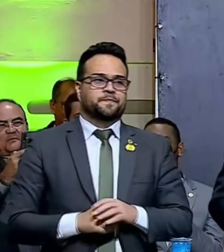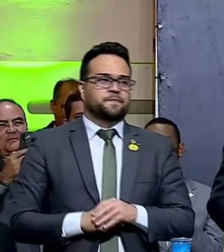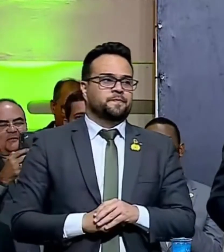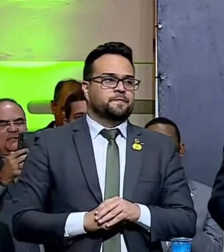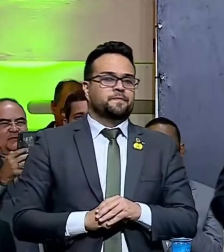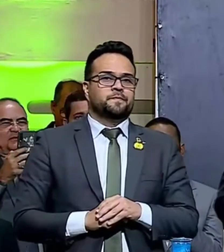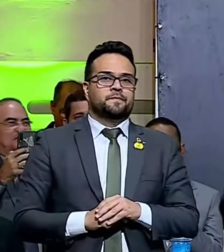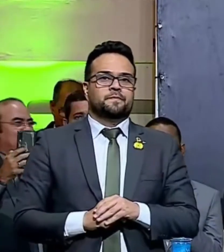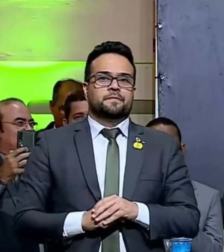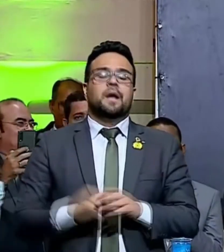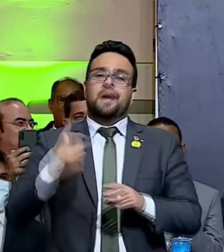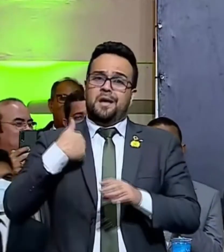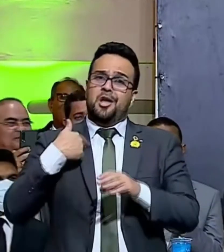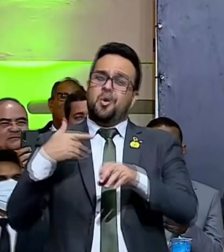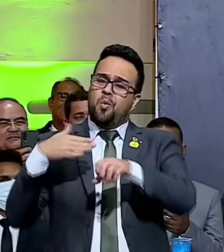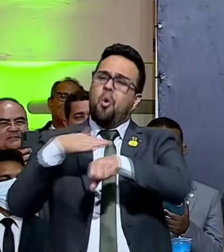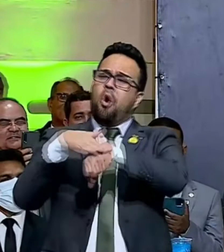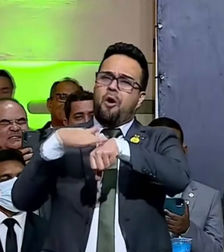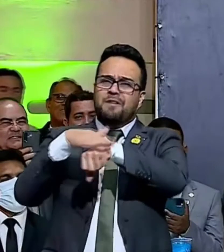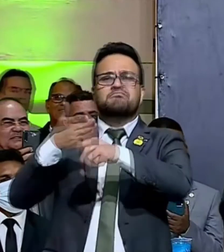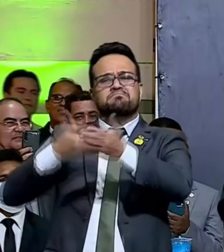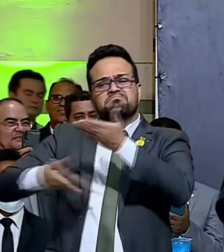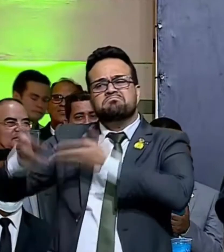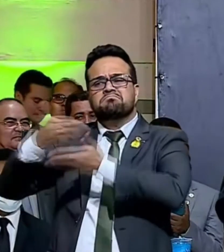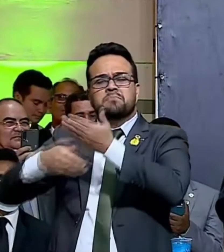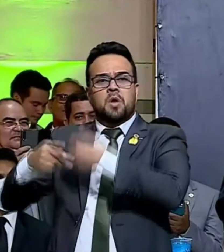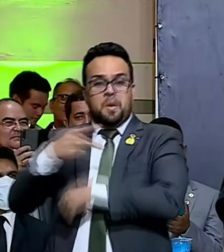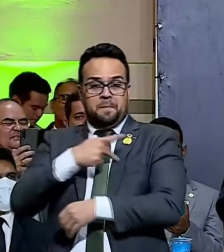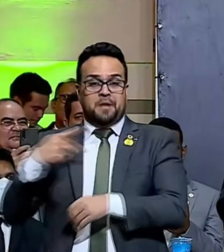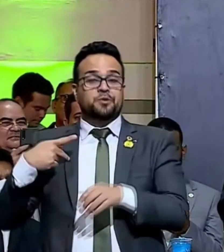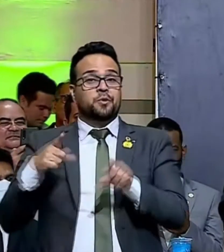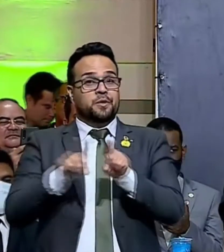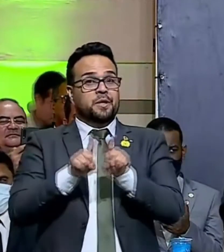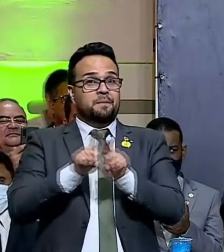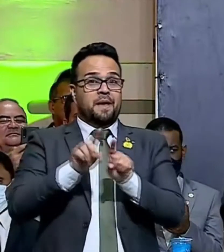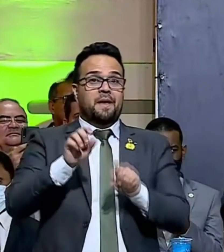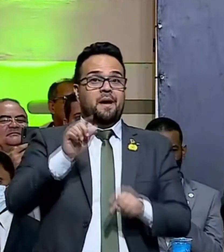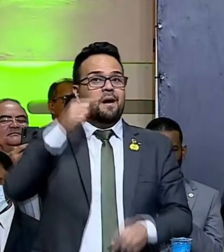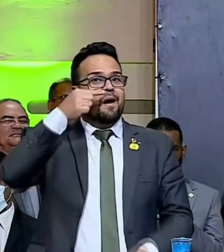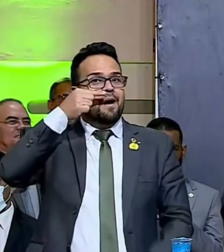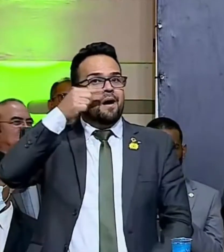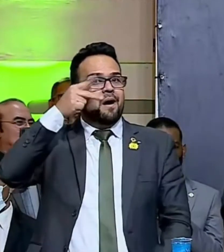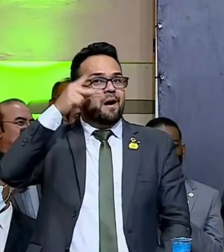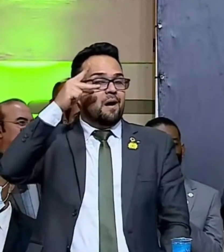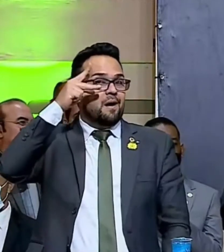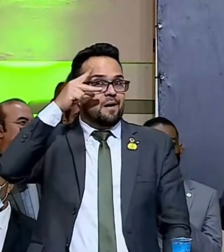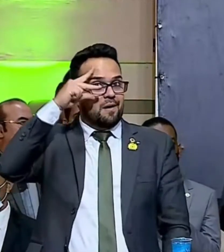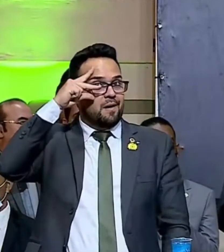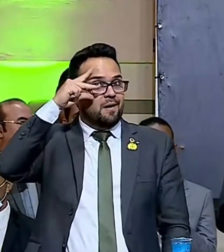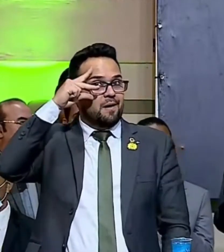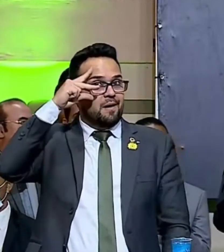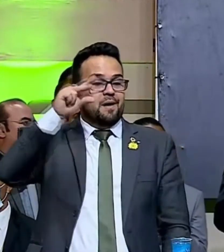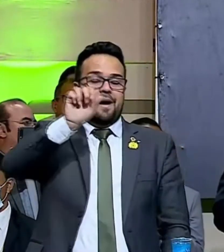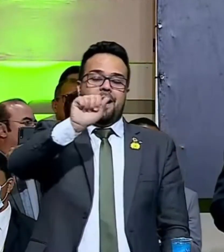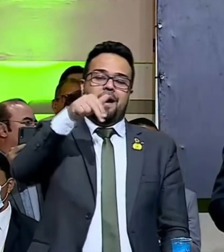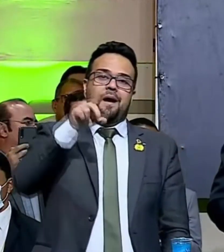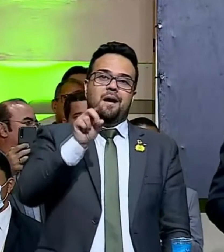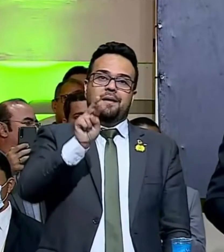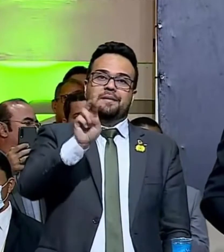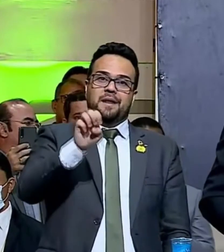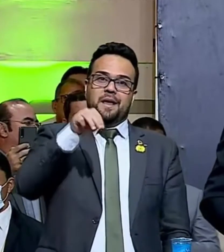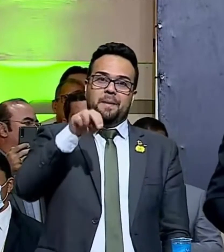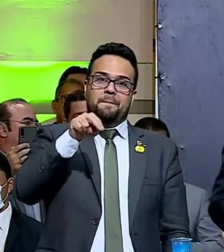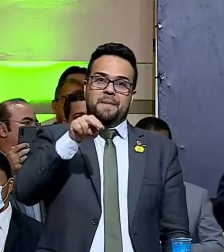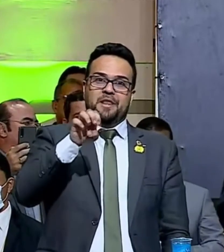Tenho conversado muito com o pastor André Mendonça, porque a